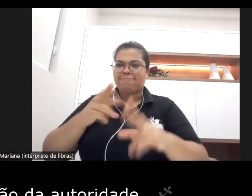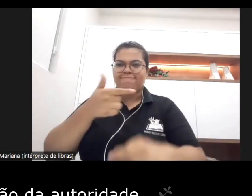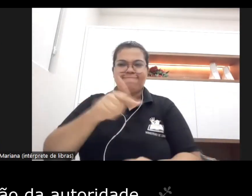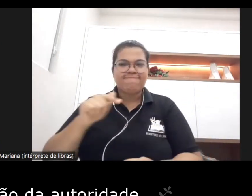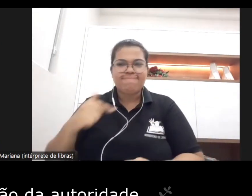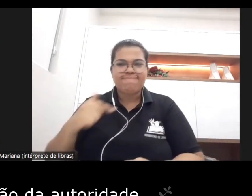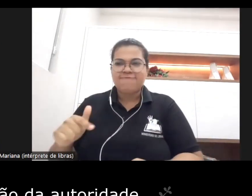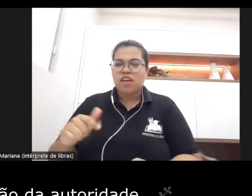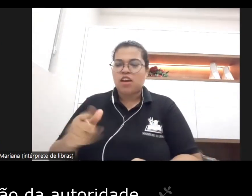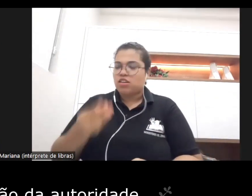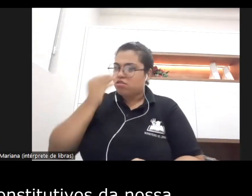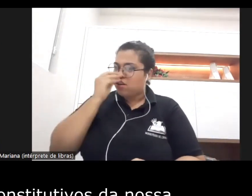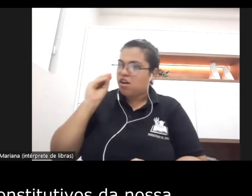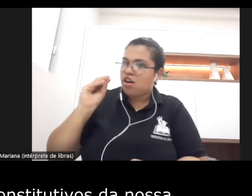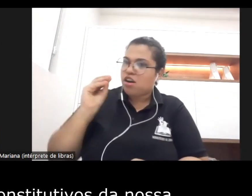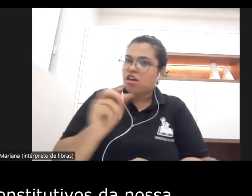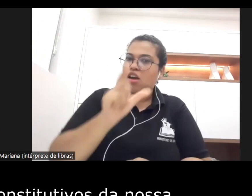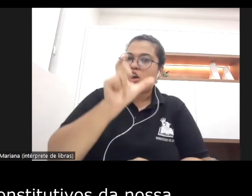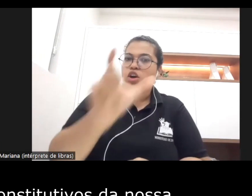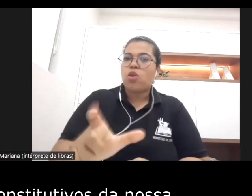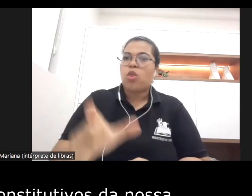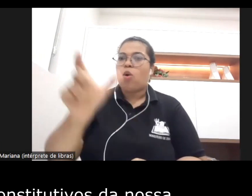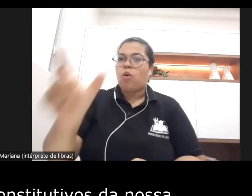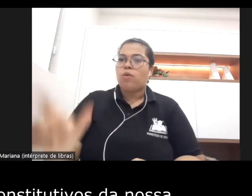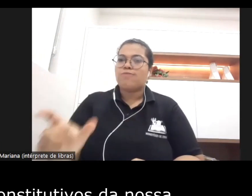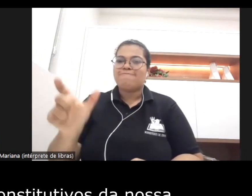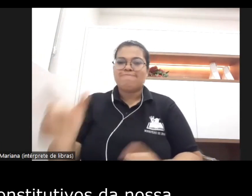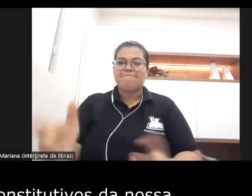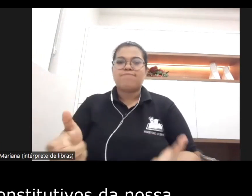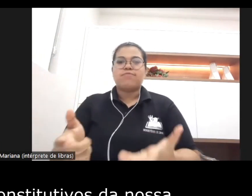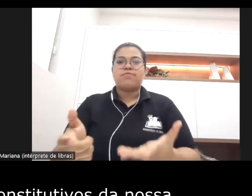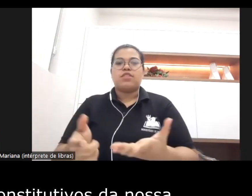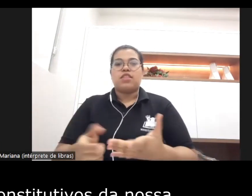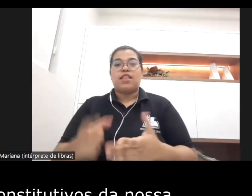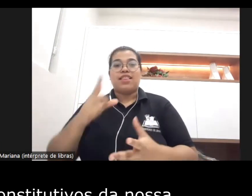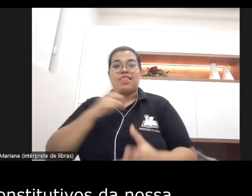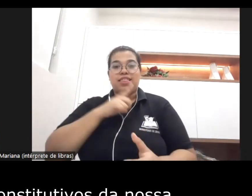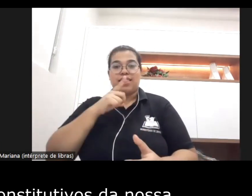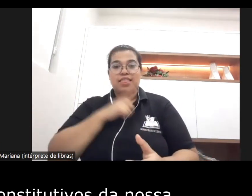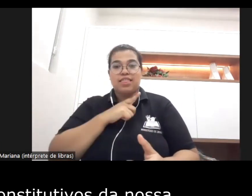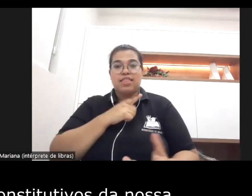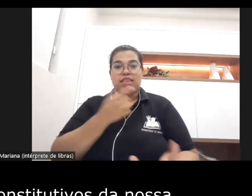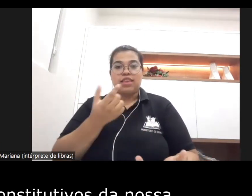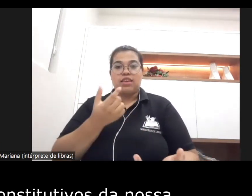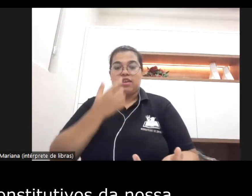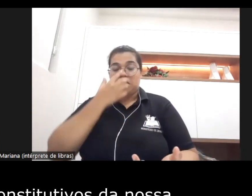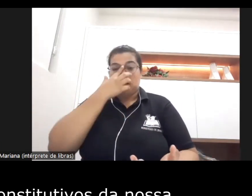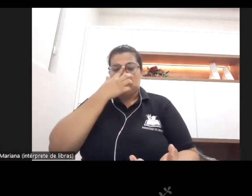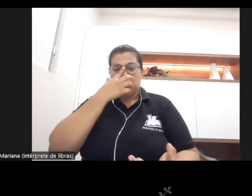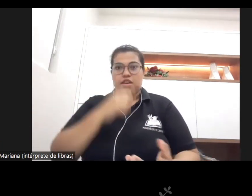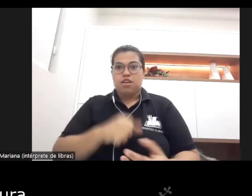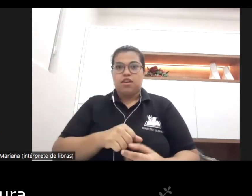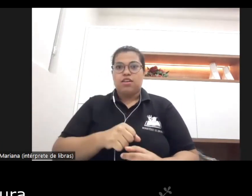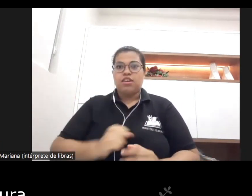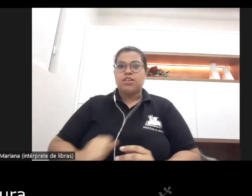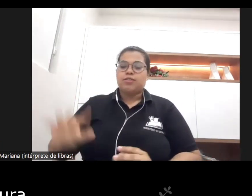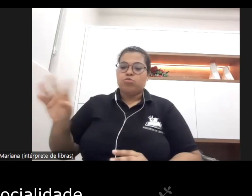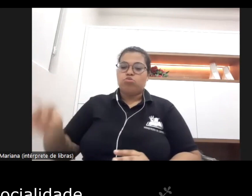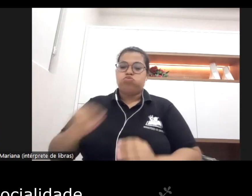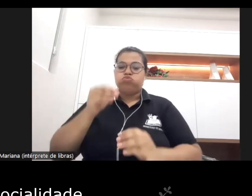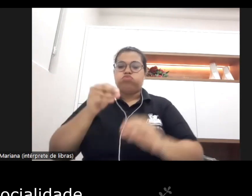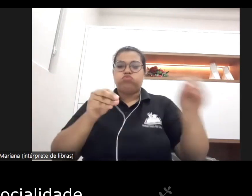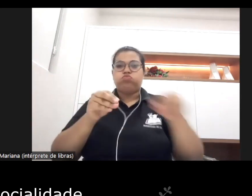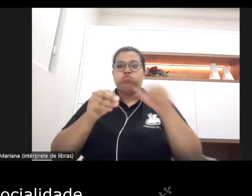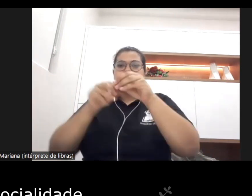da alteridade elas são elementos constitutivos da nossa cultura